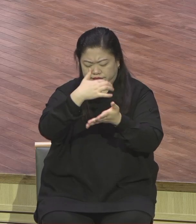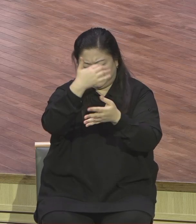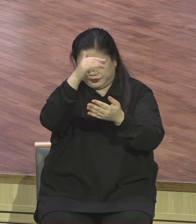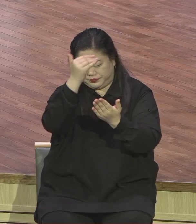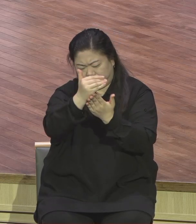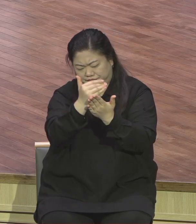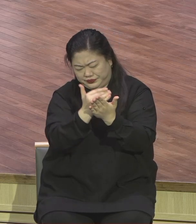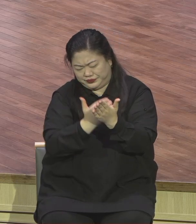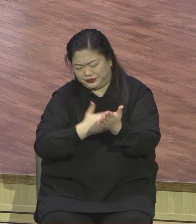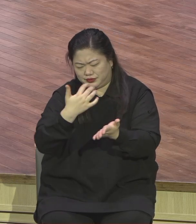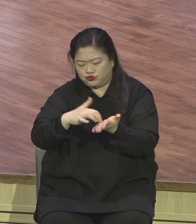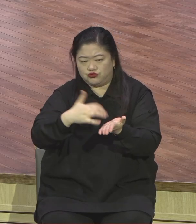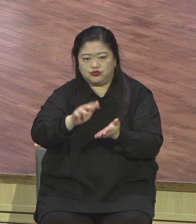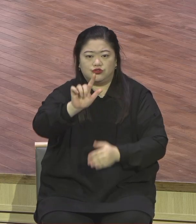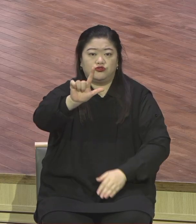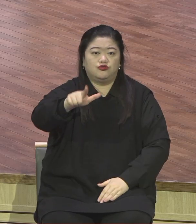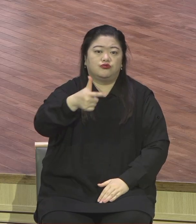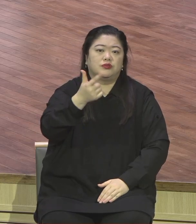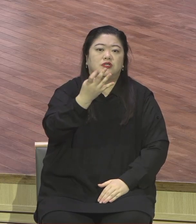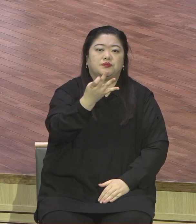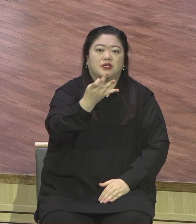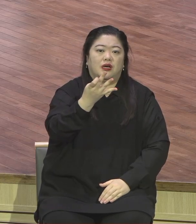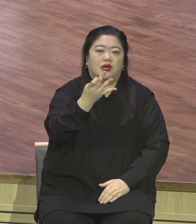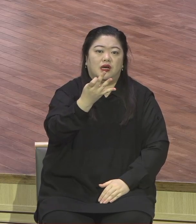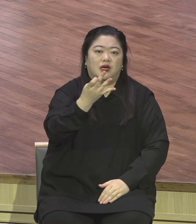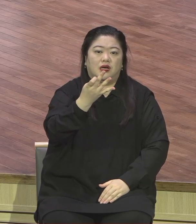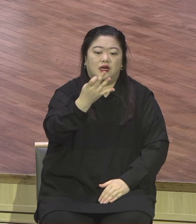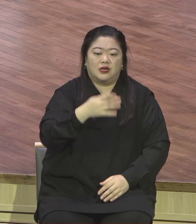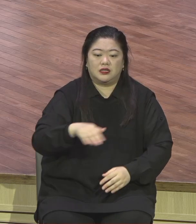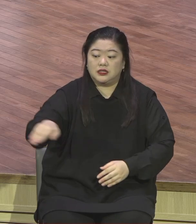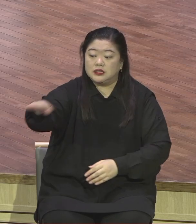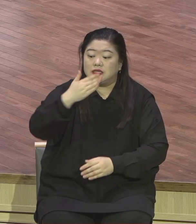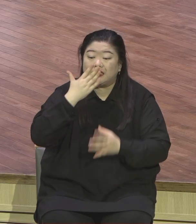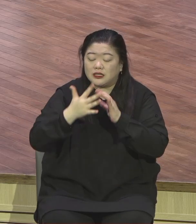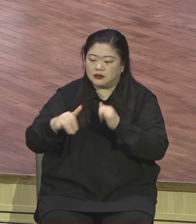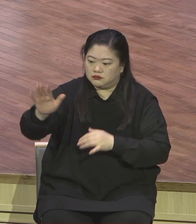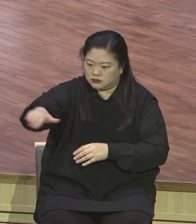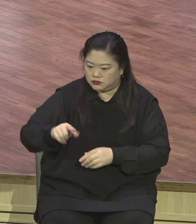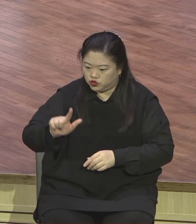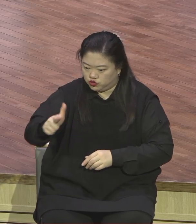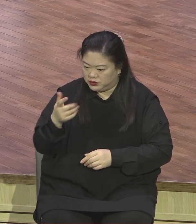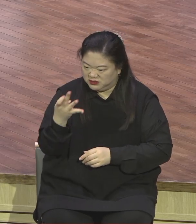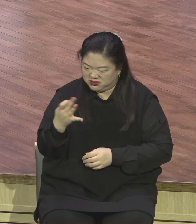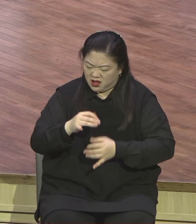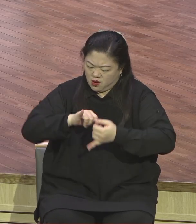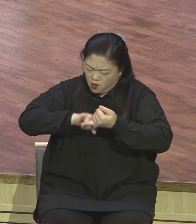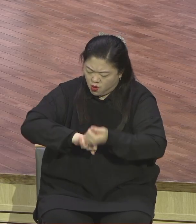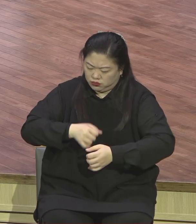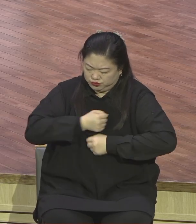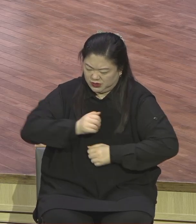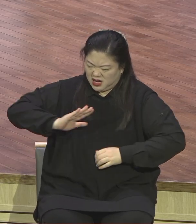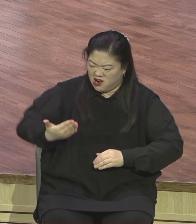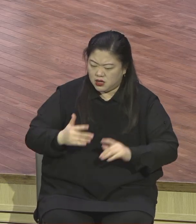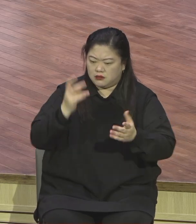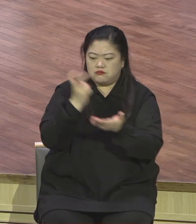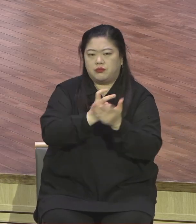지킬 것을 강요했습니다. 이스라엘 백성들은 로마의 압재로 인해가지고 생활 자체가 굉장히